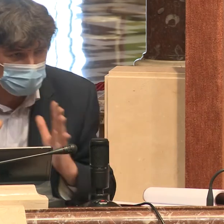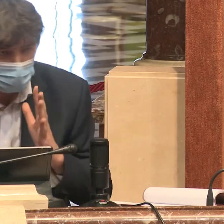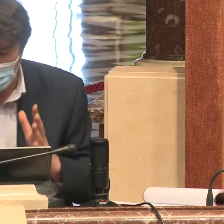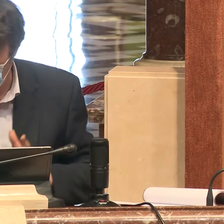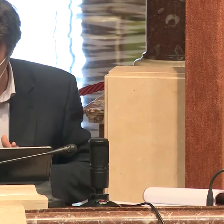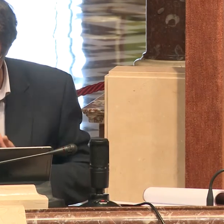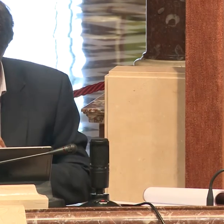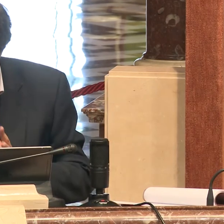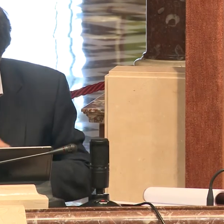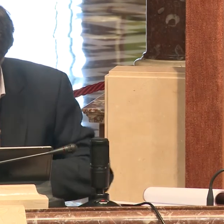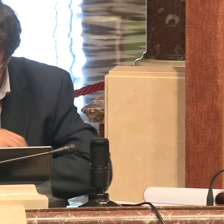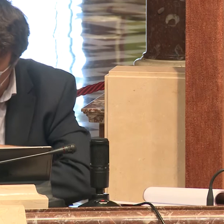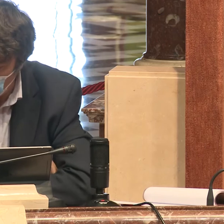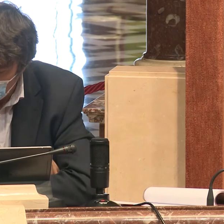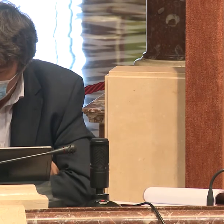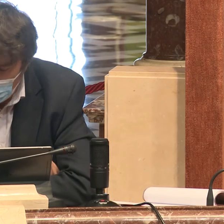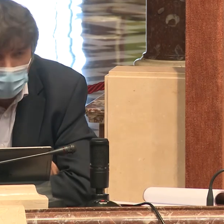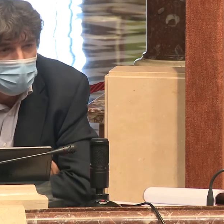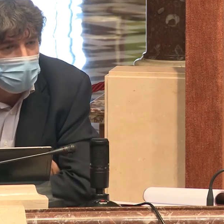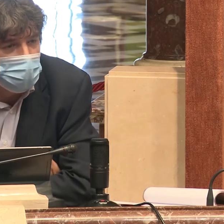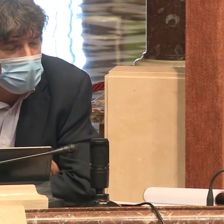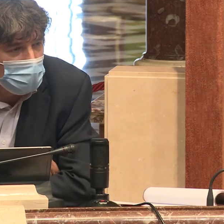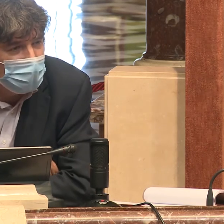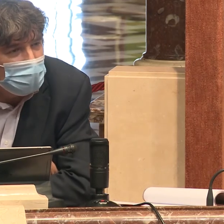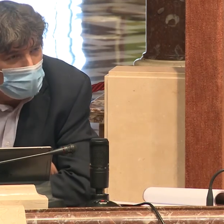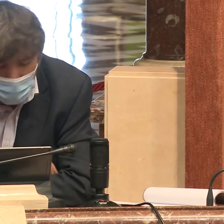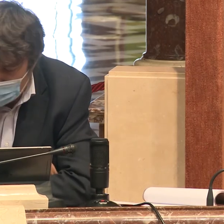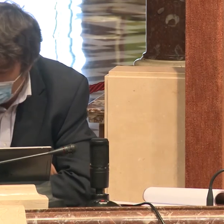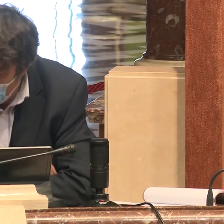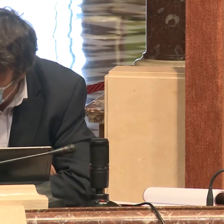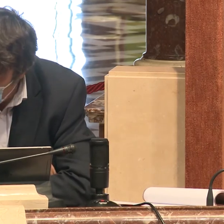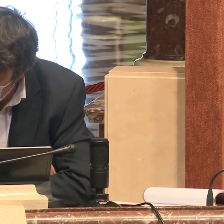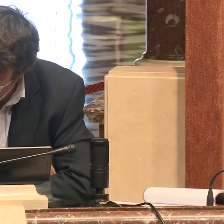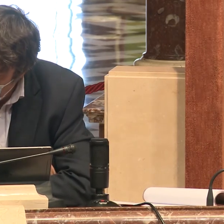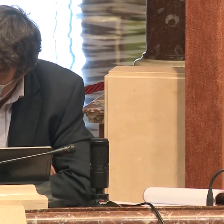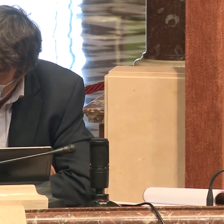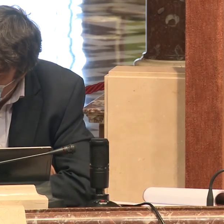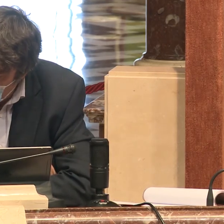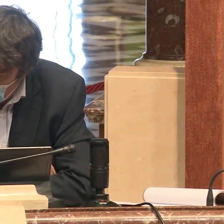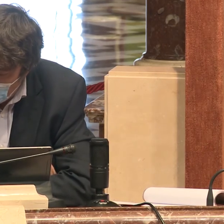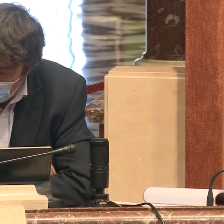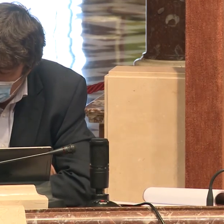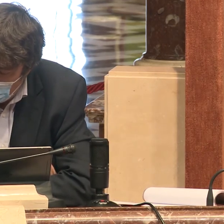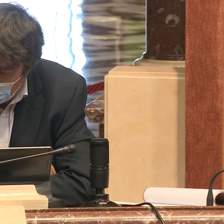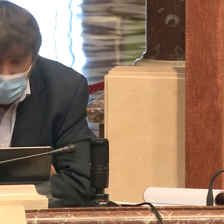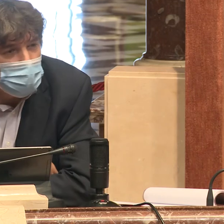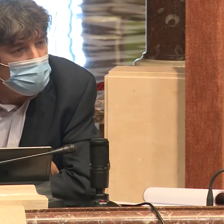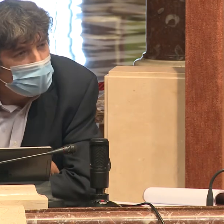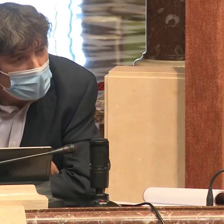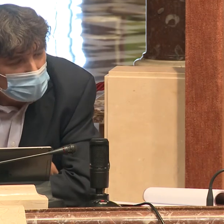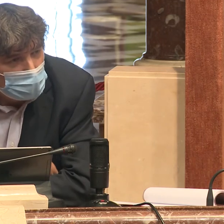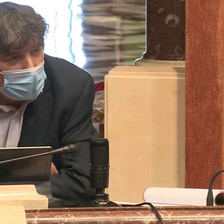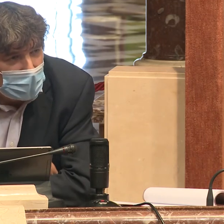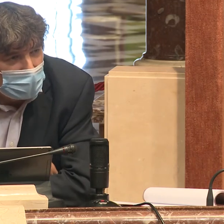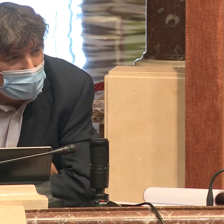de inmodestia, voy a centrarme un poco en lo que usted nos ha comentado en la mañana de hoy. Y es que hay ocho